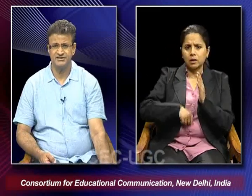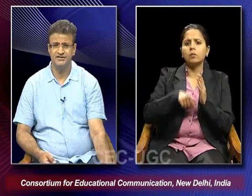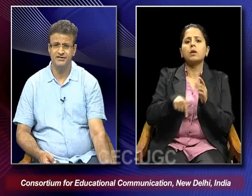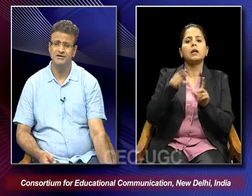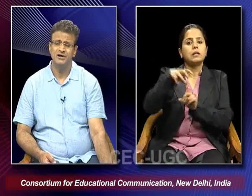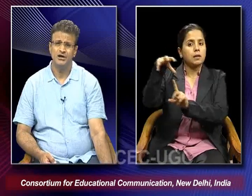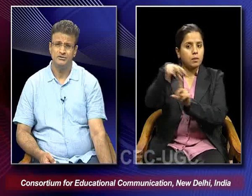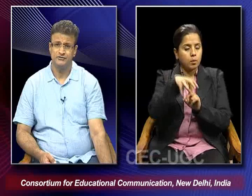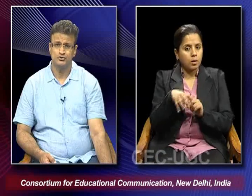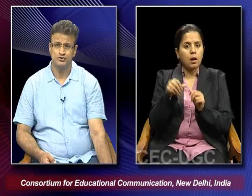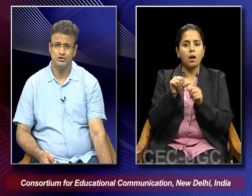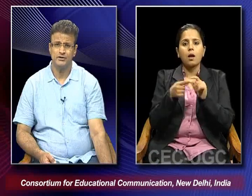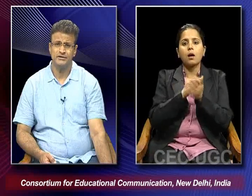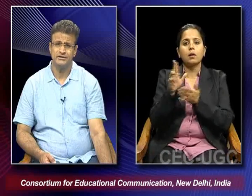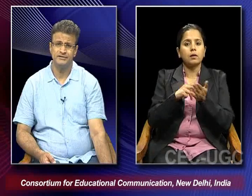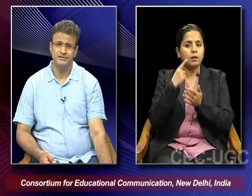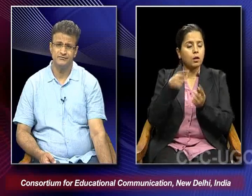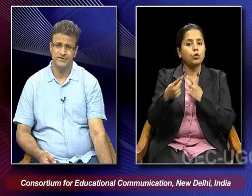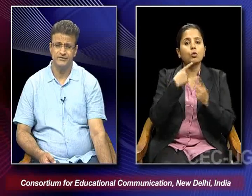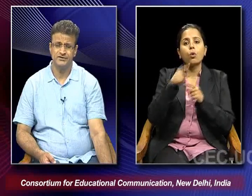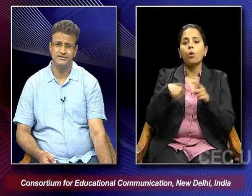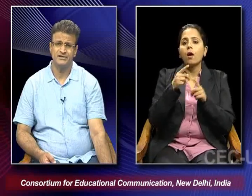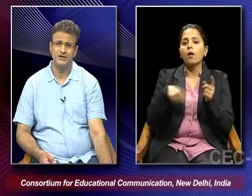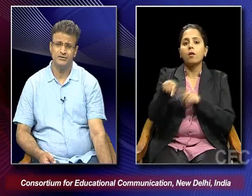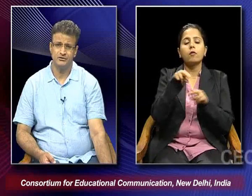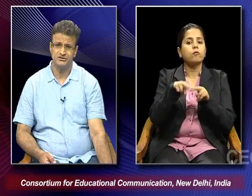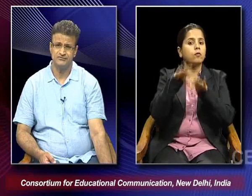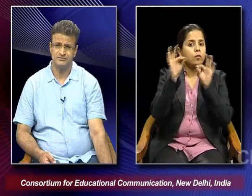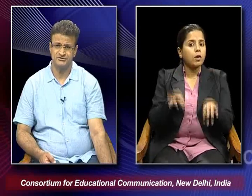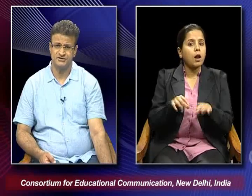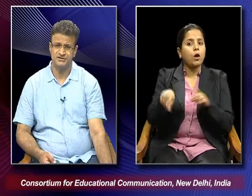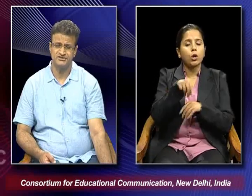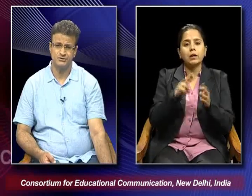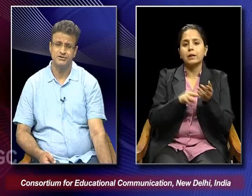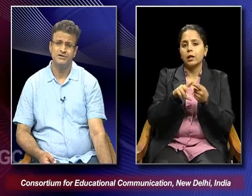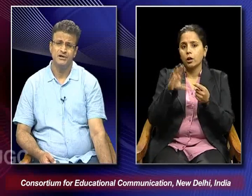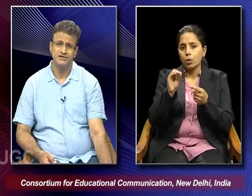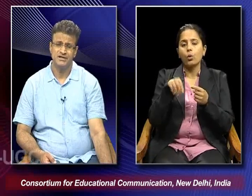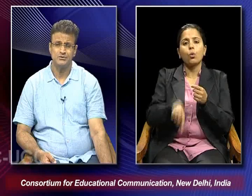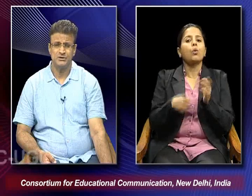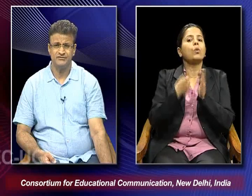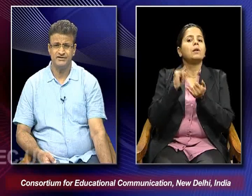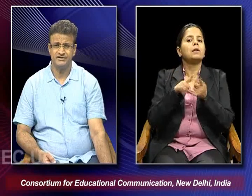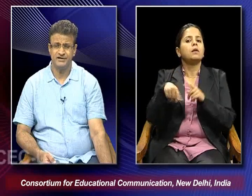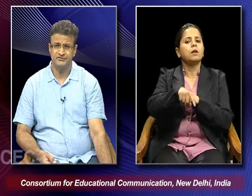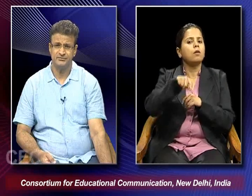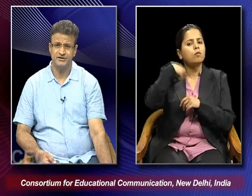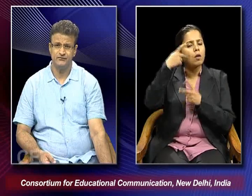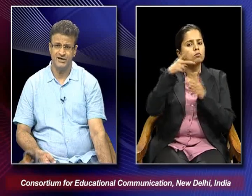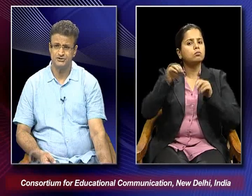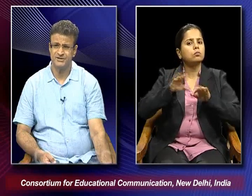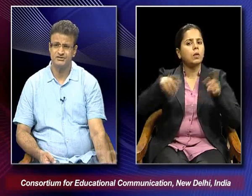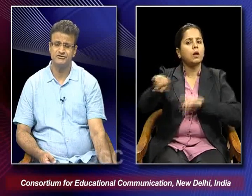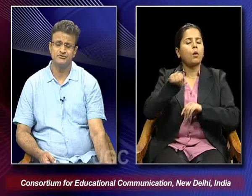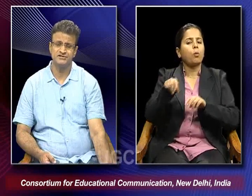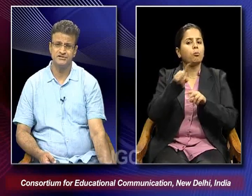Zavatini how they were also talking in the framework that how Neuralist films they should try to convey that kind of a meaningful